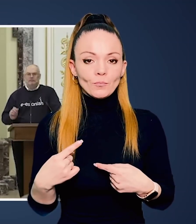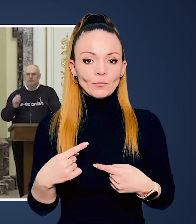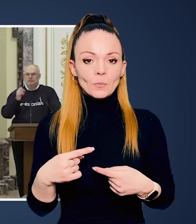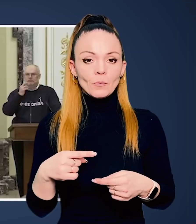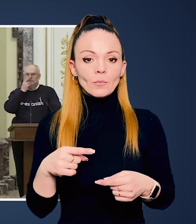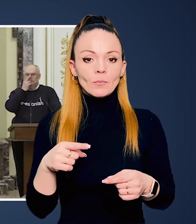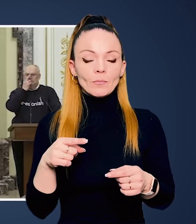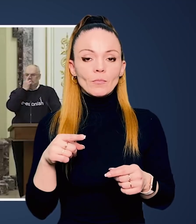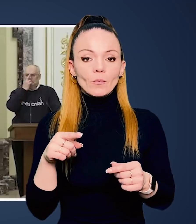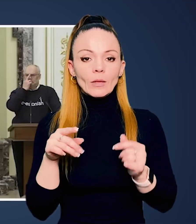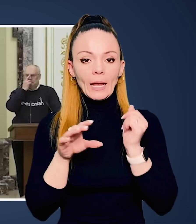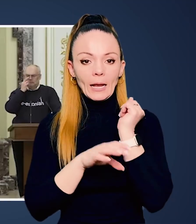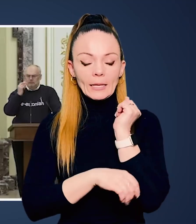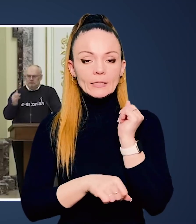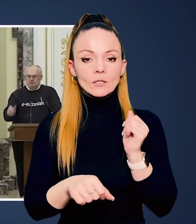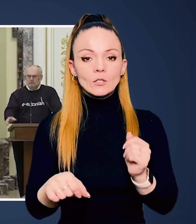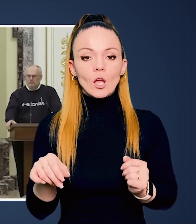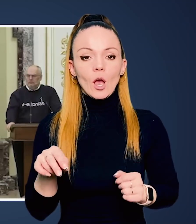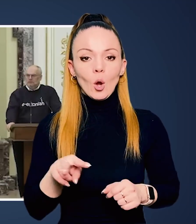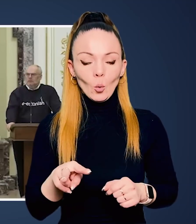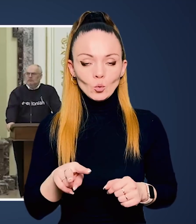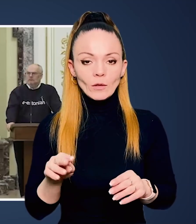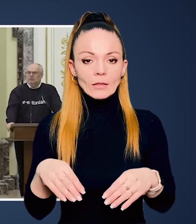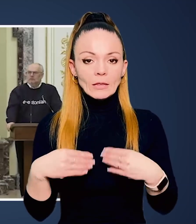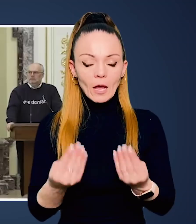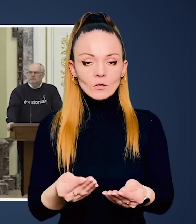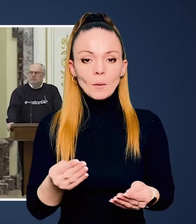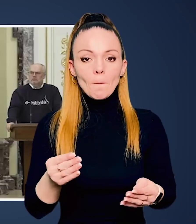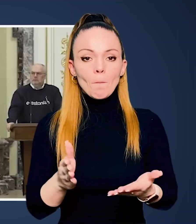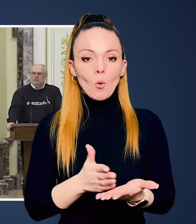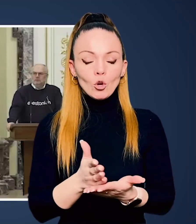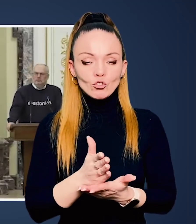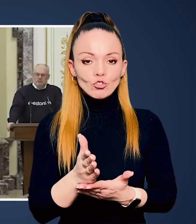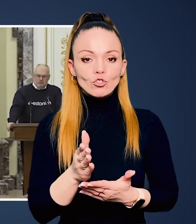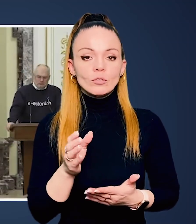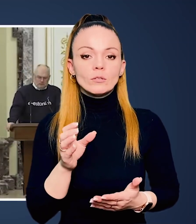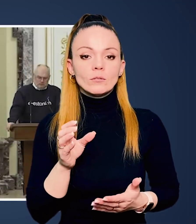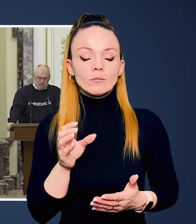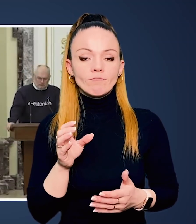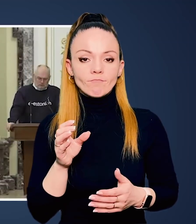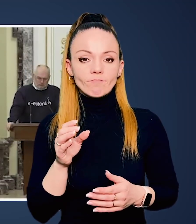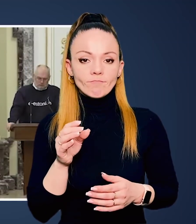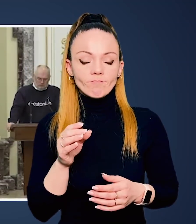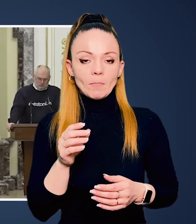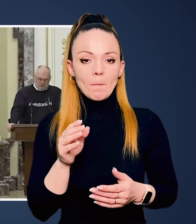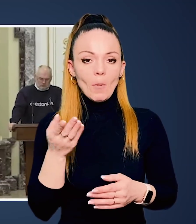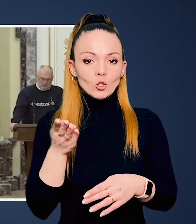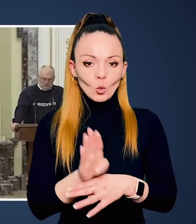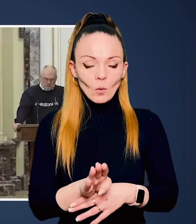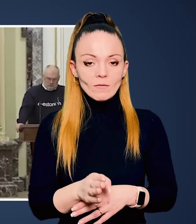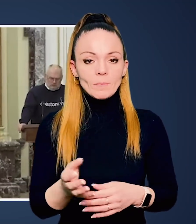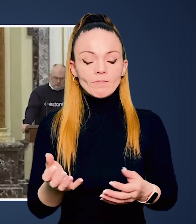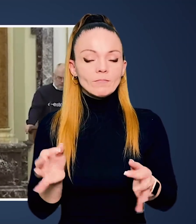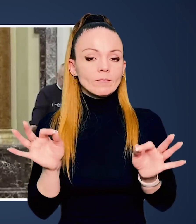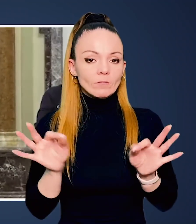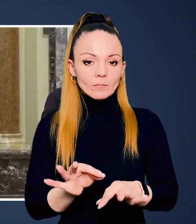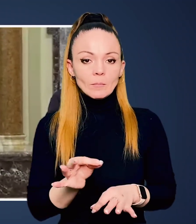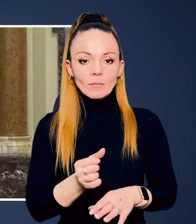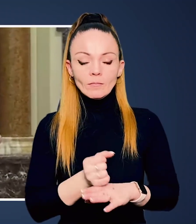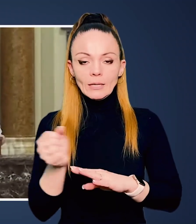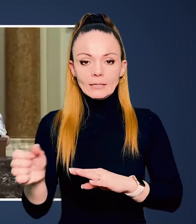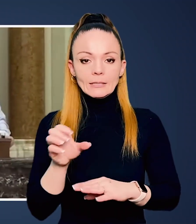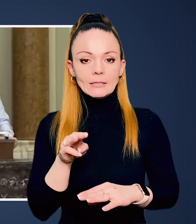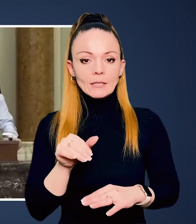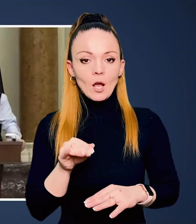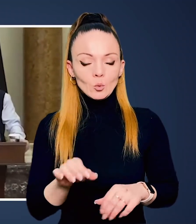вимогою в кінці лютого надати як політичну постанову негайний статус визнати право України